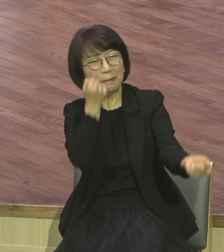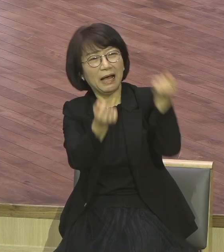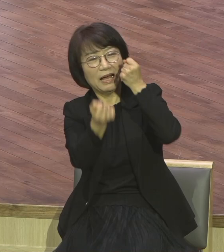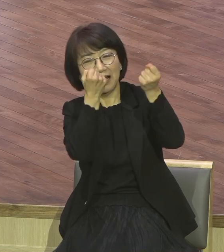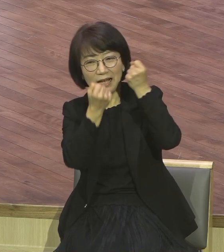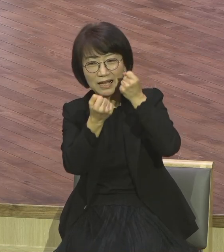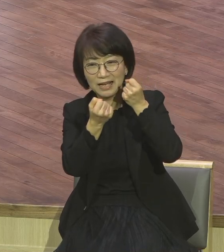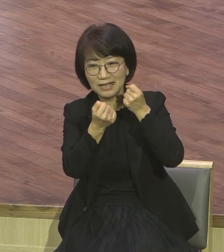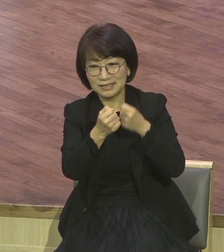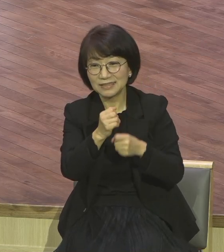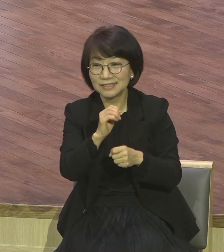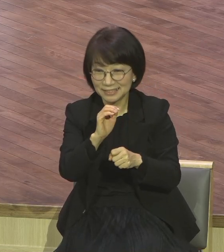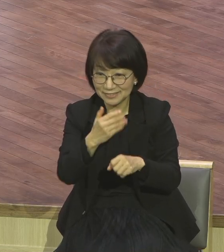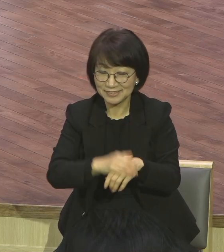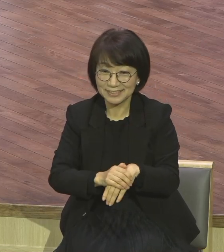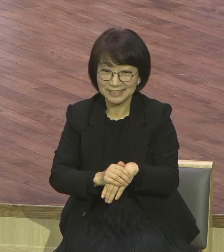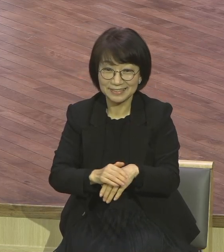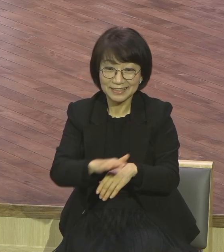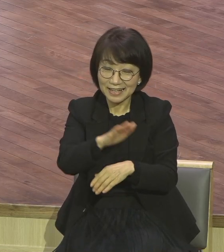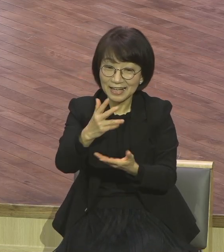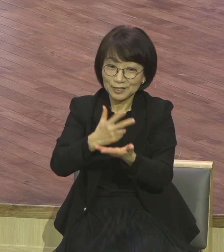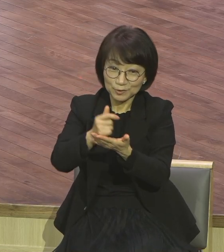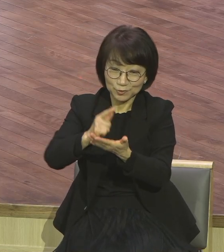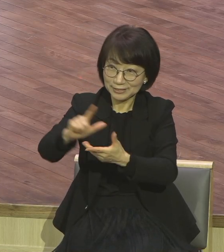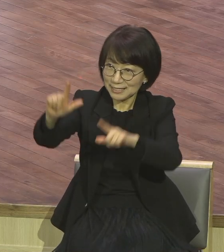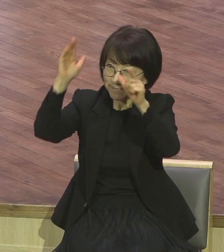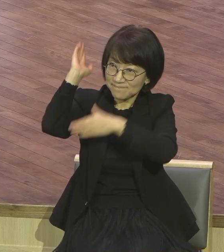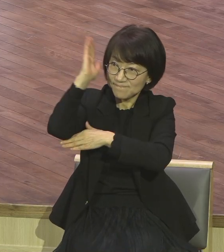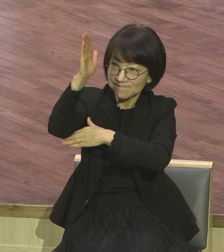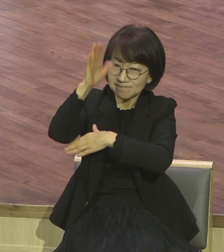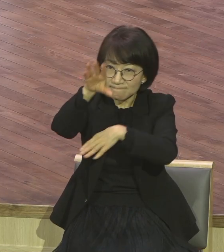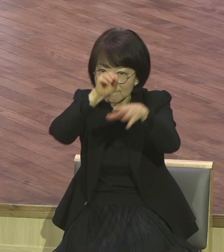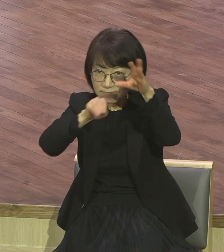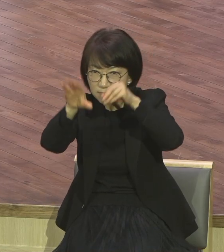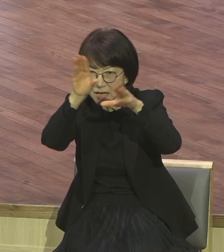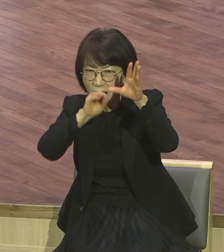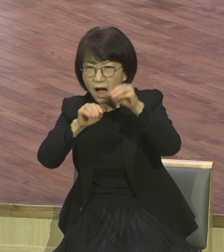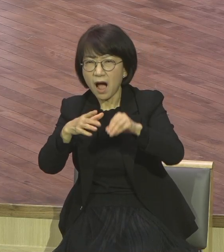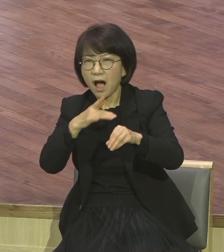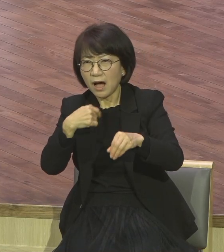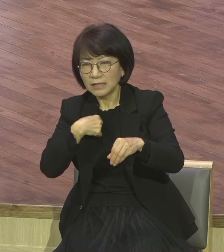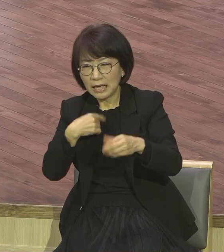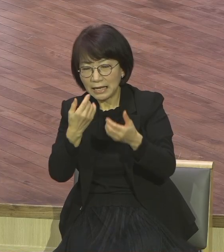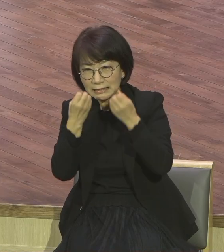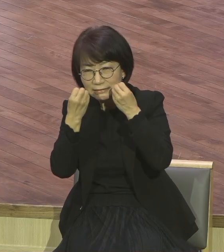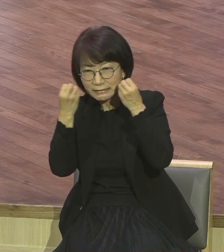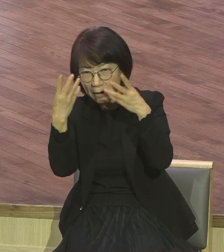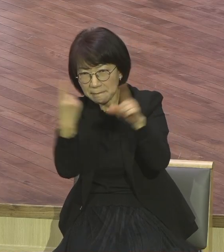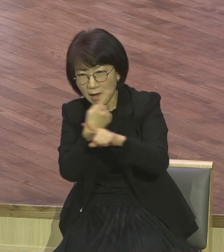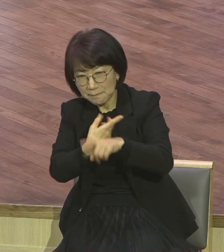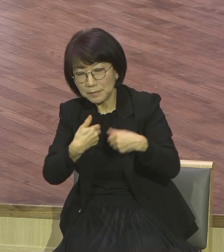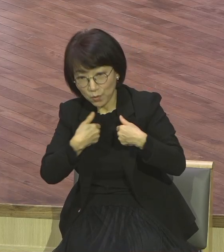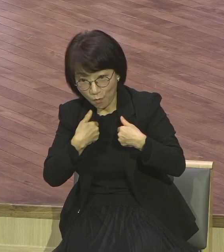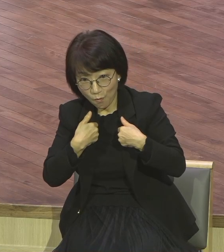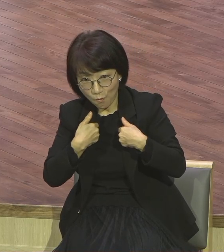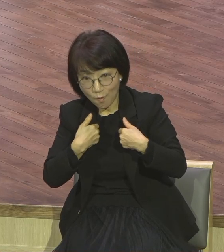강단의 말씀을 여러분이 듣고 내가 갱신할 부분이 생각나거든 어떻게 해야 돼요? 따라서 하죠. 즉시로 즉시로